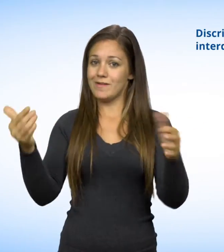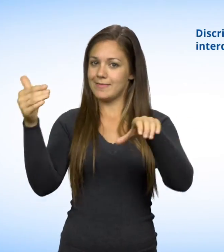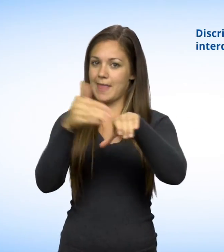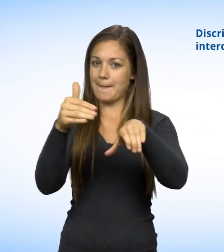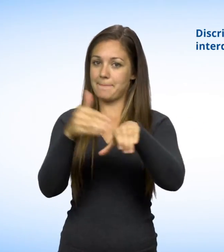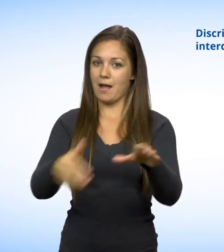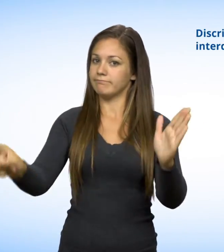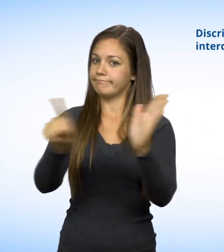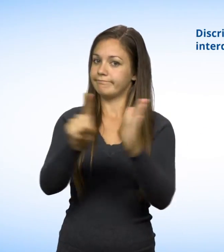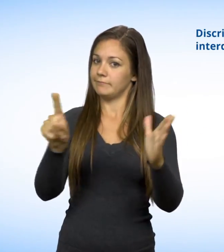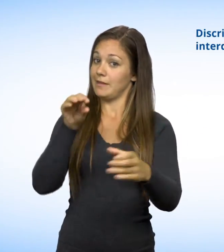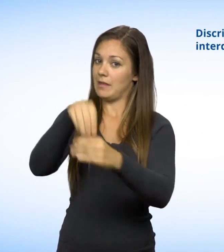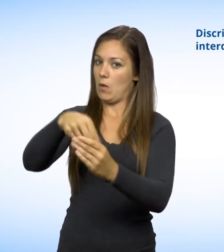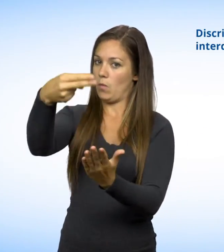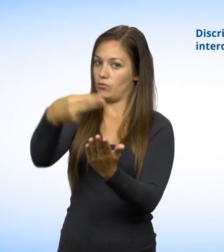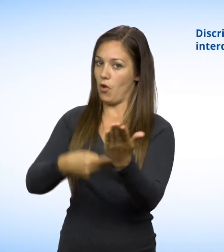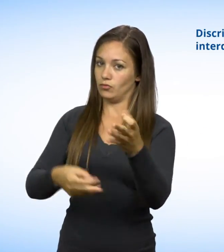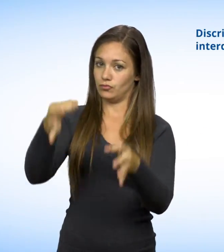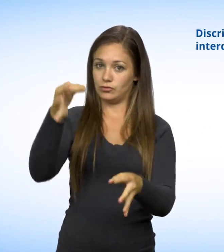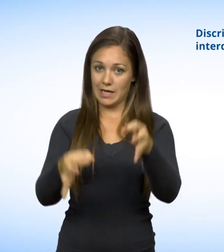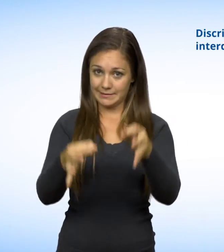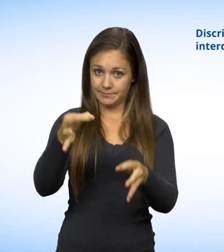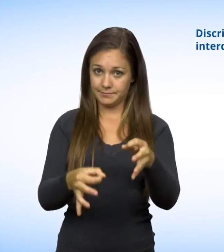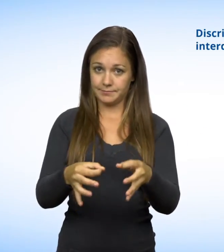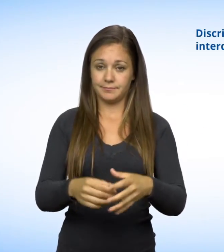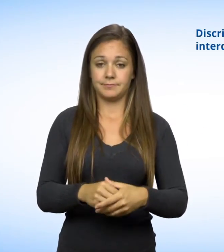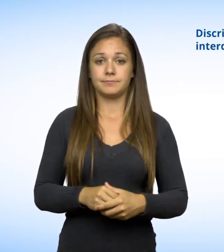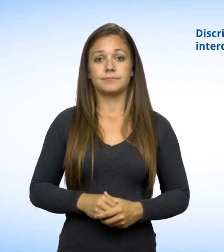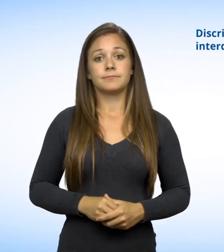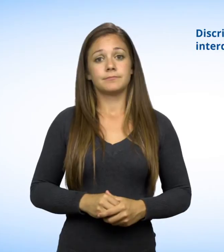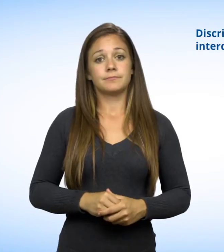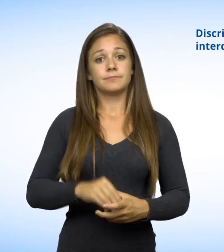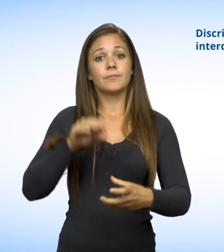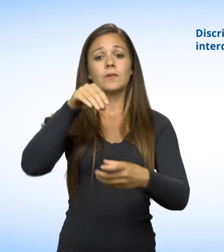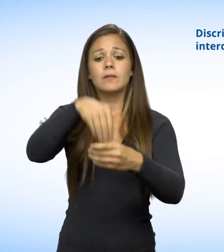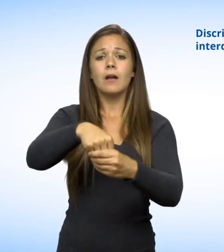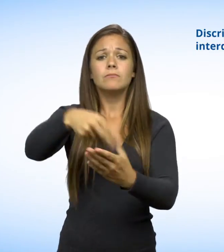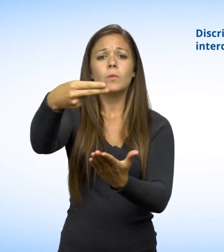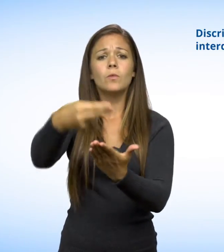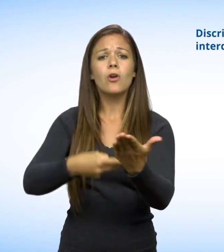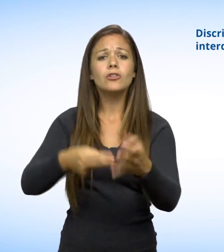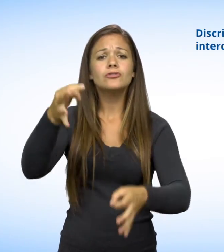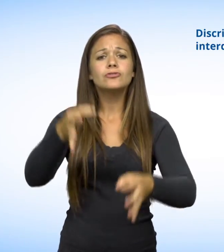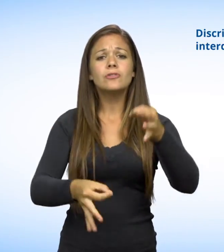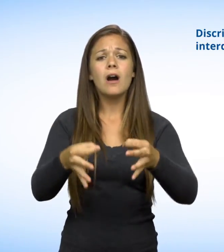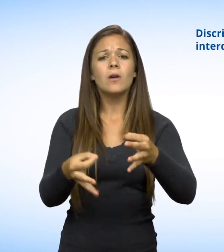discrimination et le harcèlement sont interdits dans le domaine des actes juridiques. Le domaine des actes